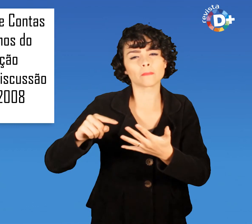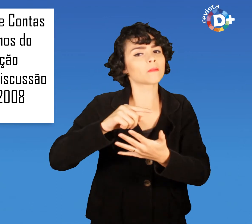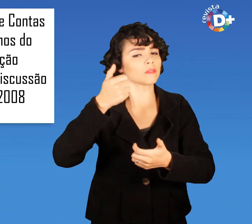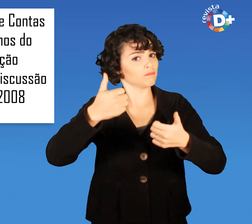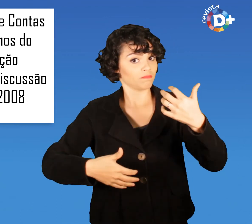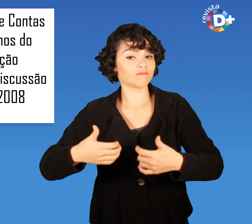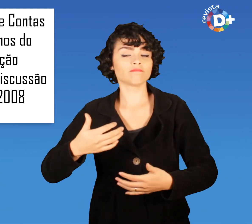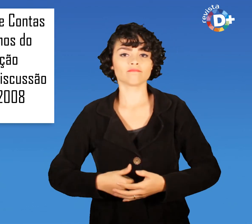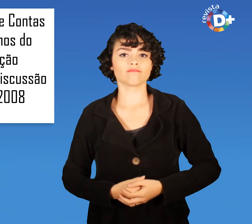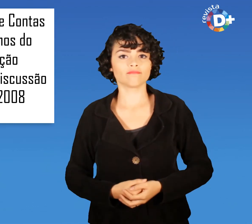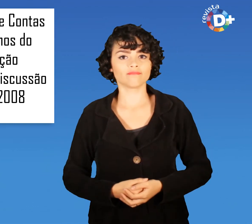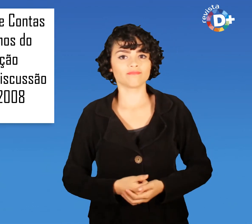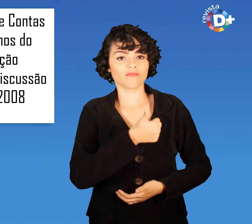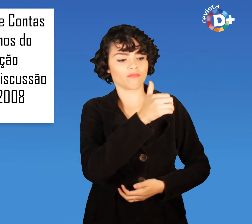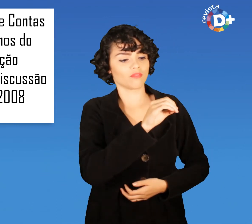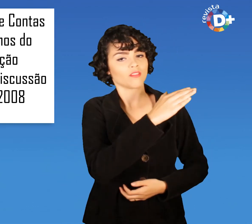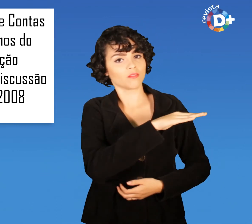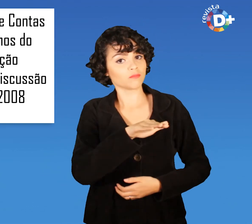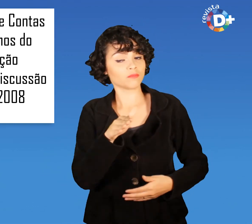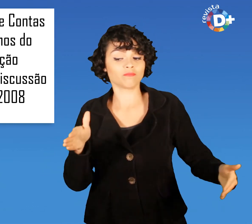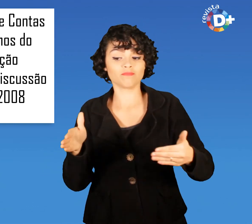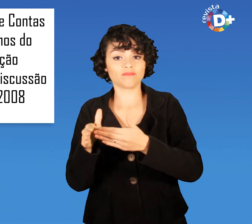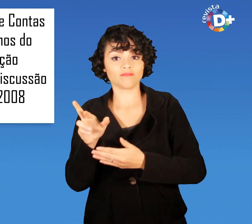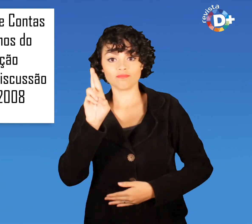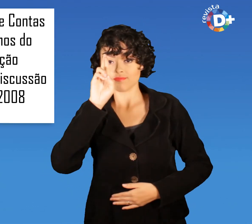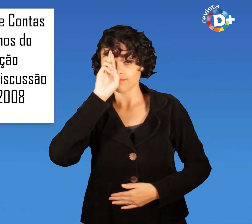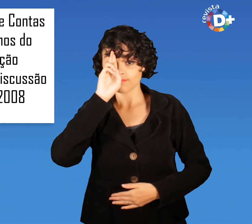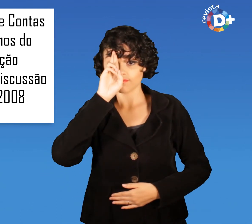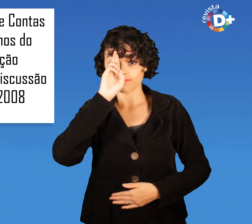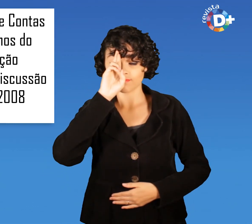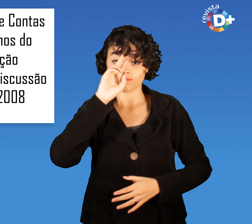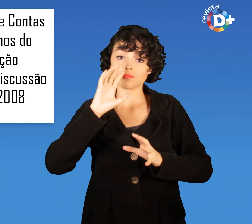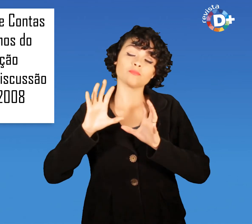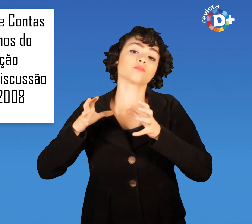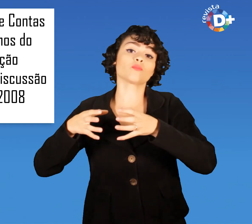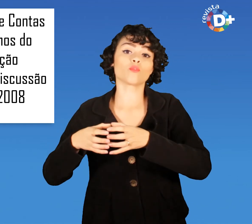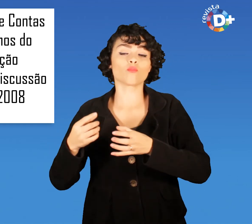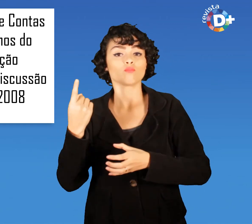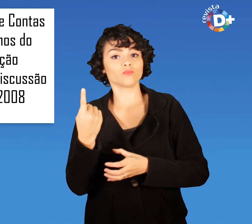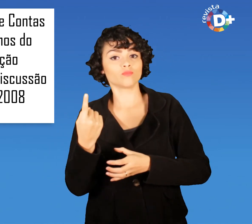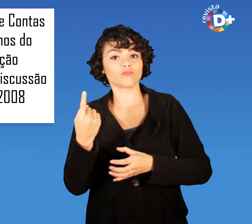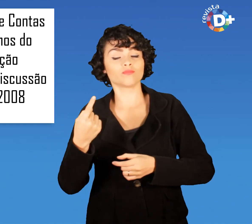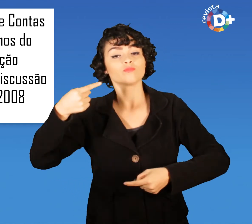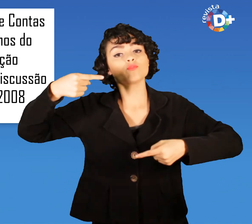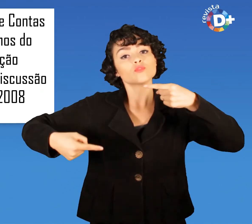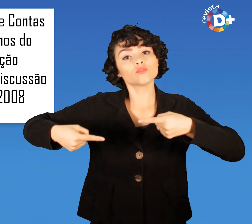Das dez e meia da manhã ao meio-dia Bloco 1 Discussão do projeto de lei